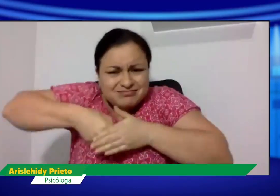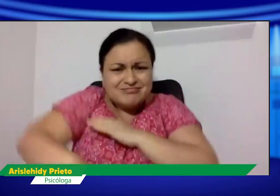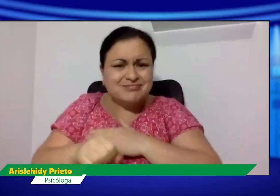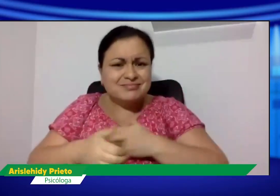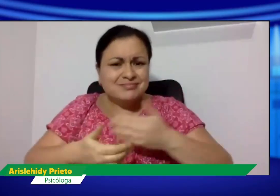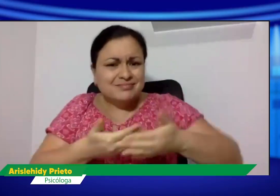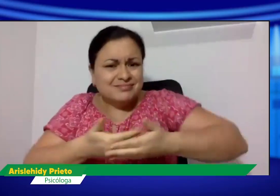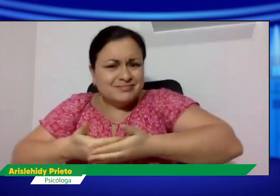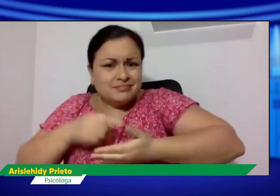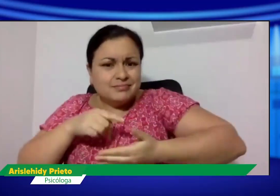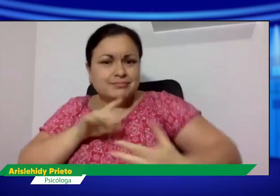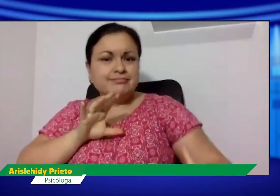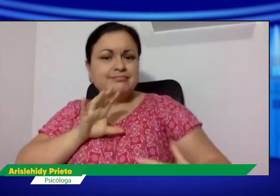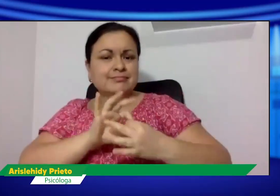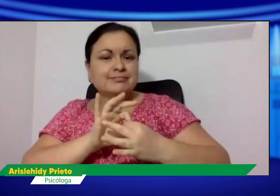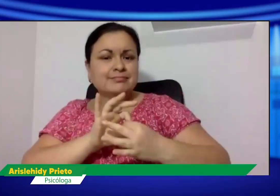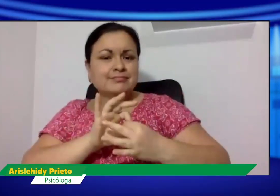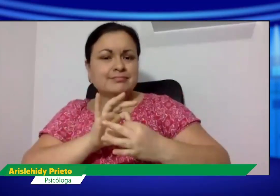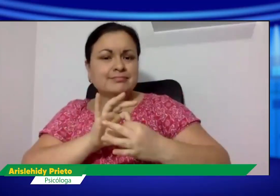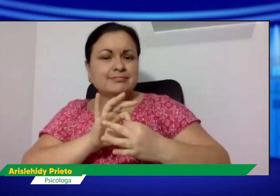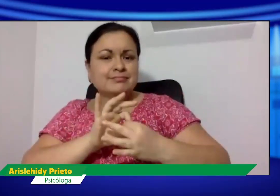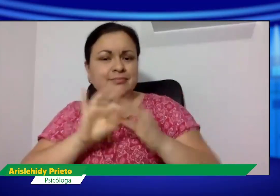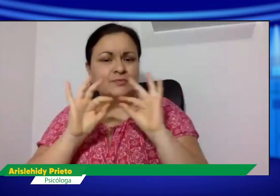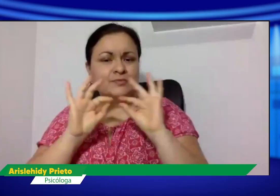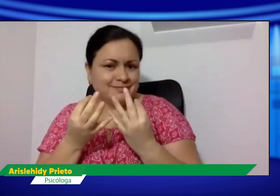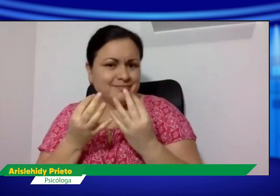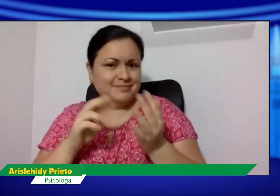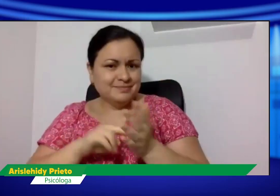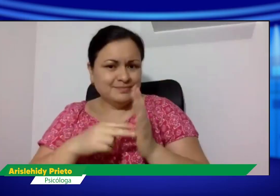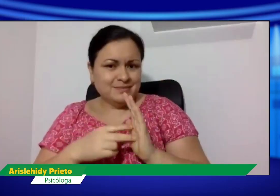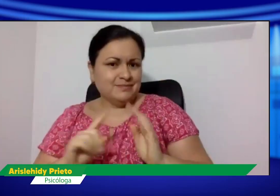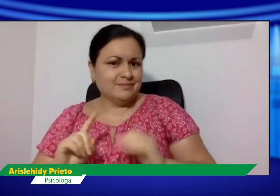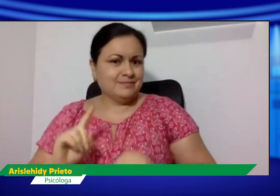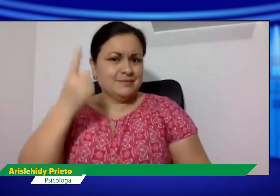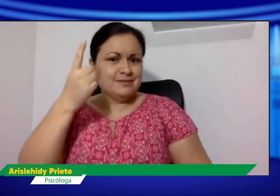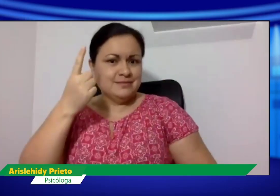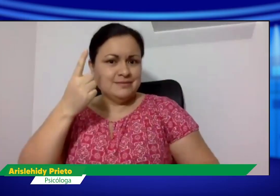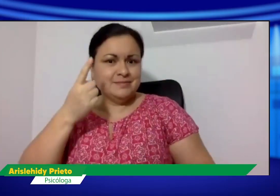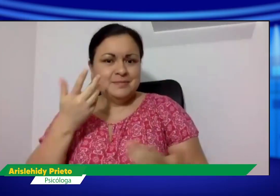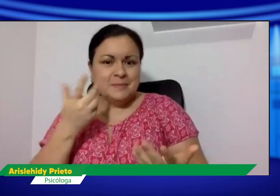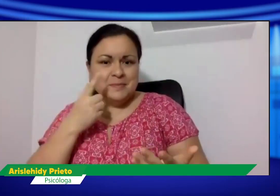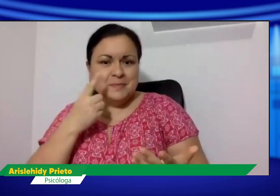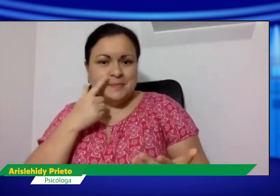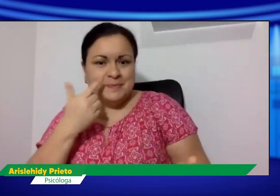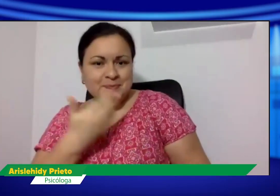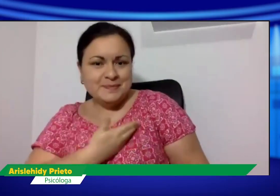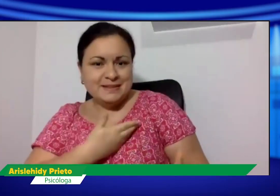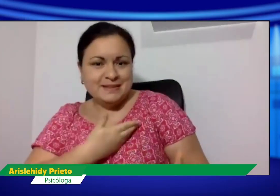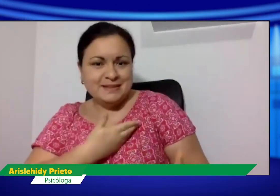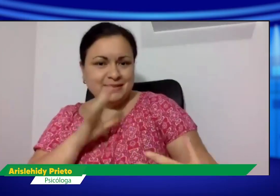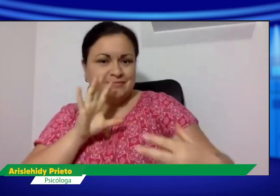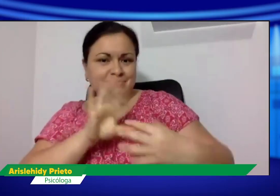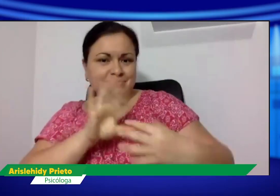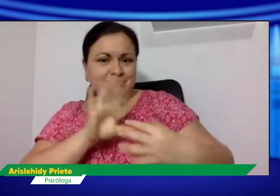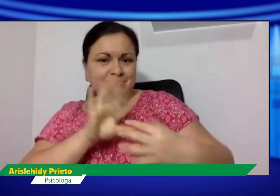¿cómo se hace? Desde que nace el bebé, es importante tener este vínculo con la familia. Es el primer vínculo, los padres.